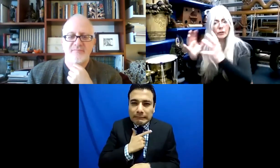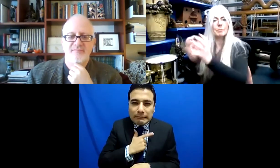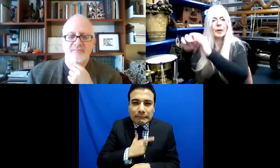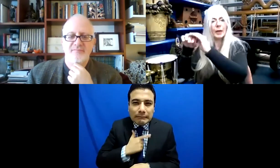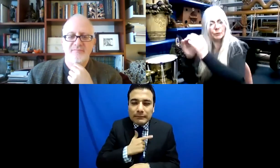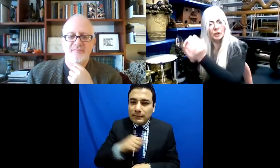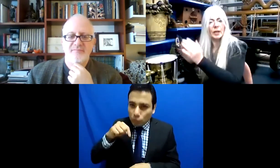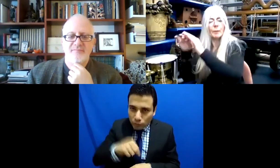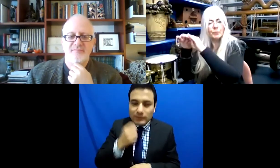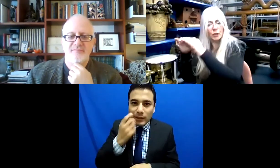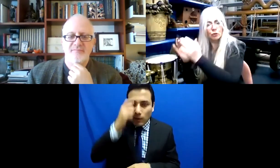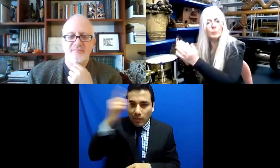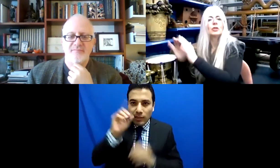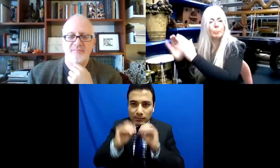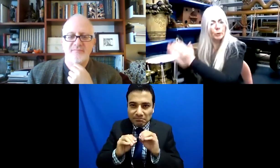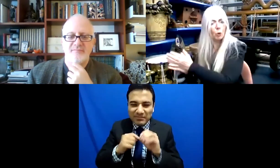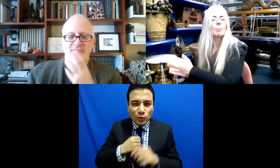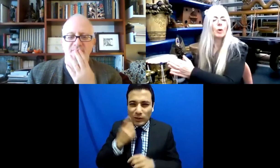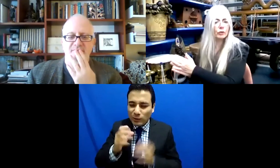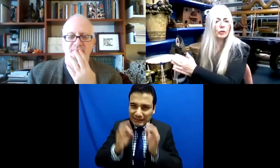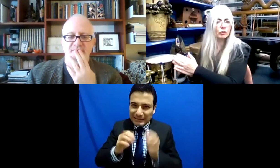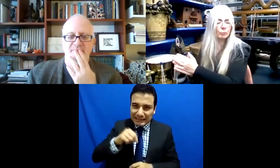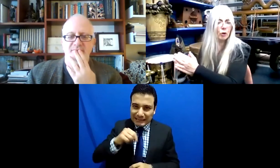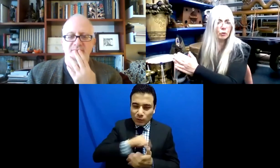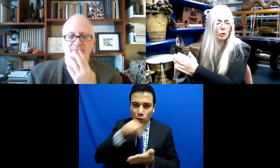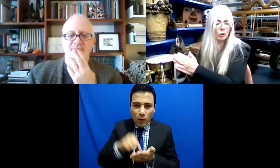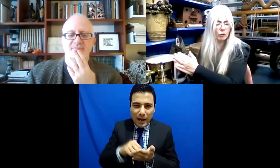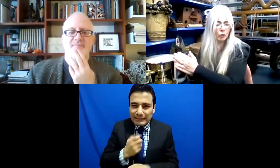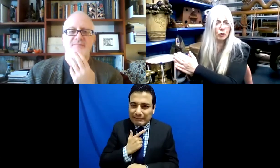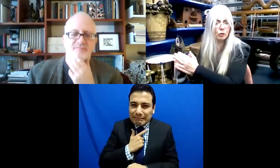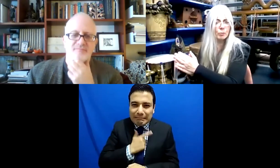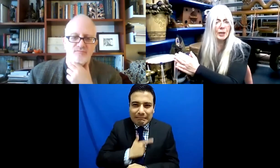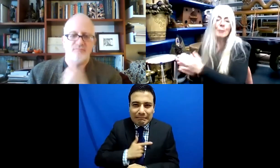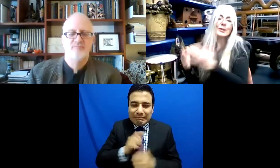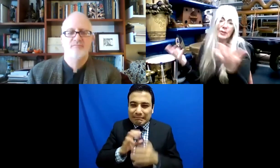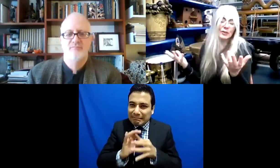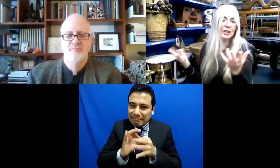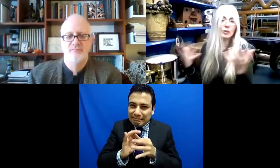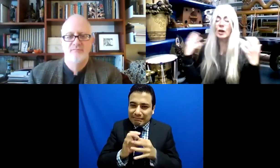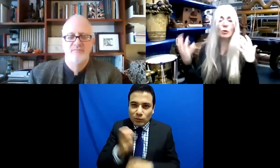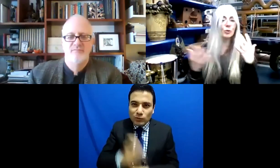impacto. Aquí es donde quiero estar. En lugar de pensar que debes